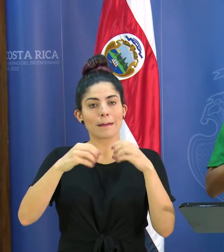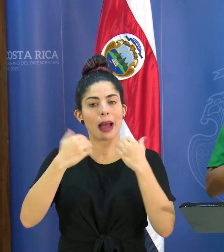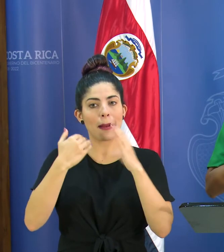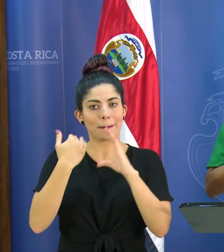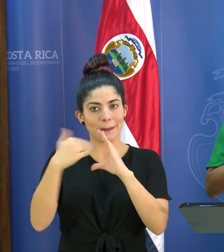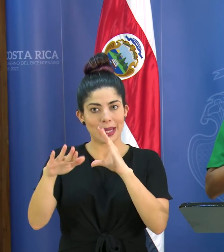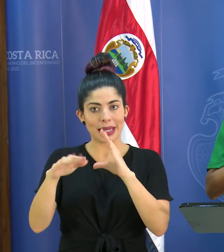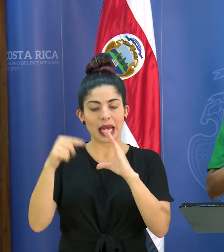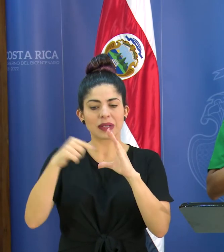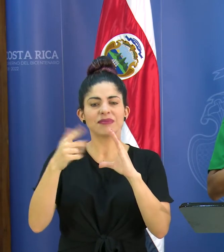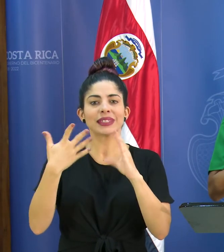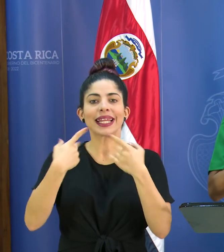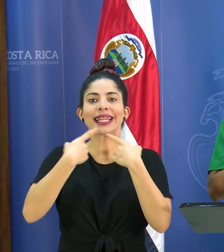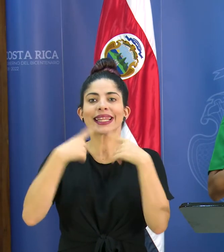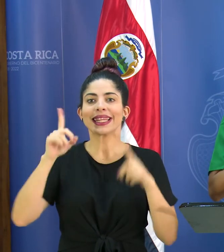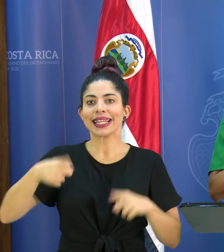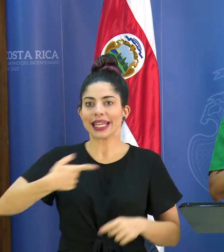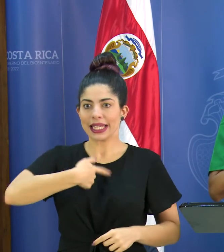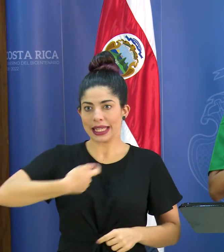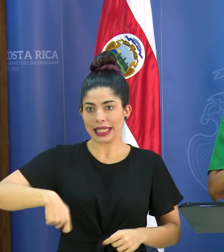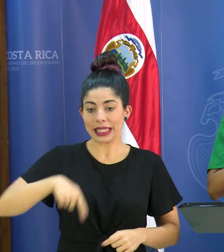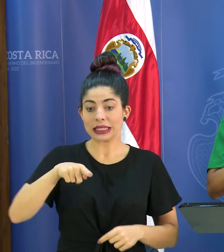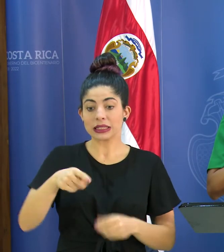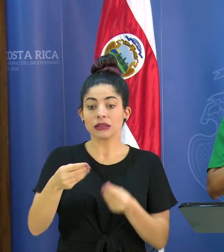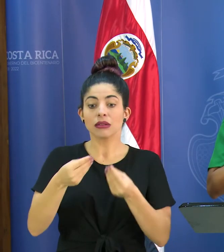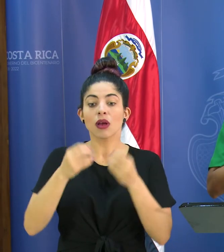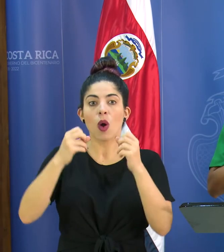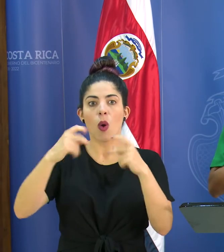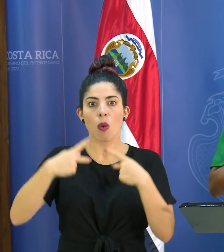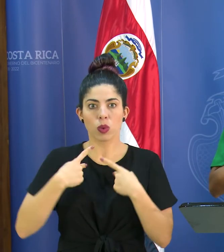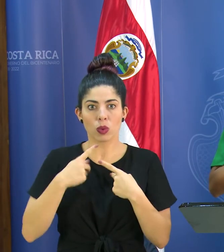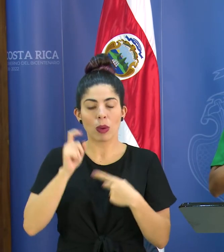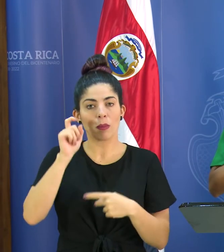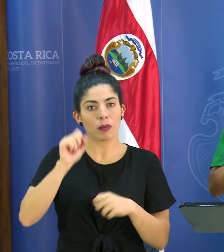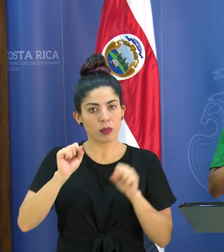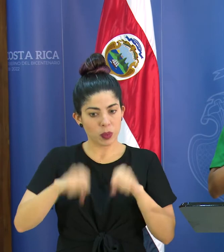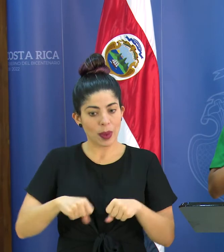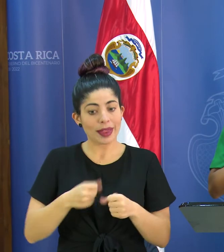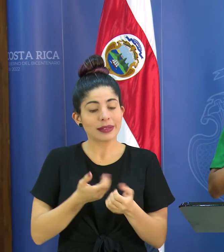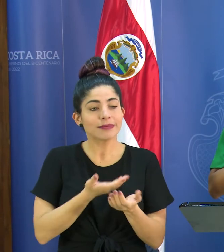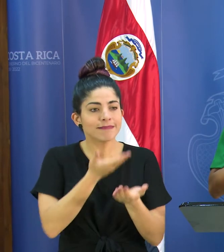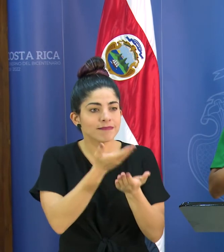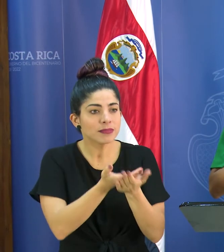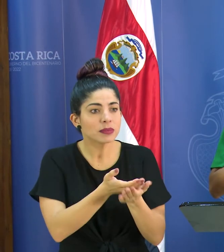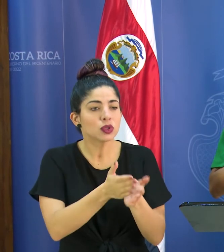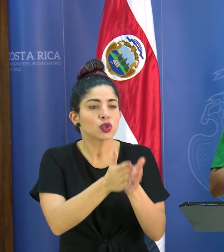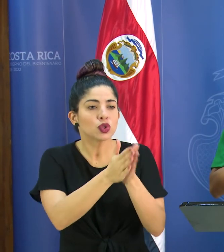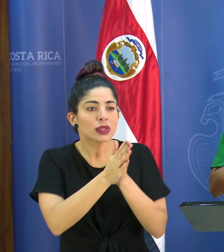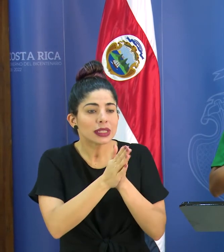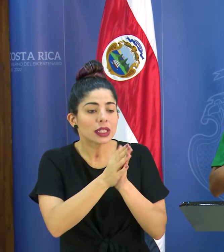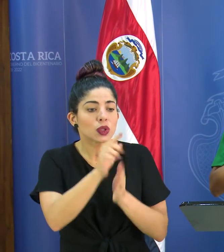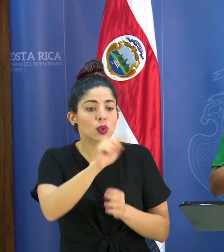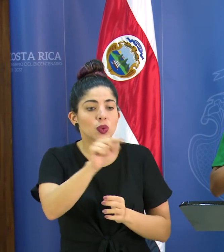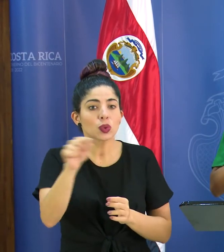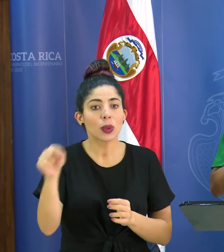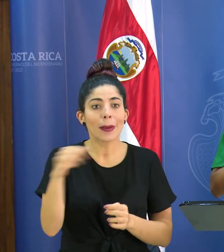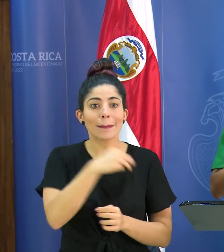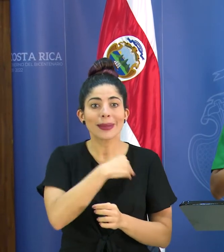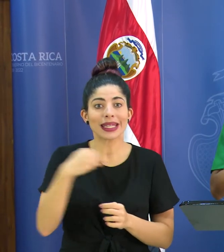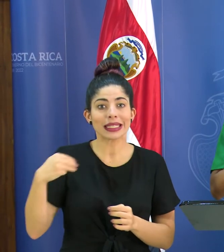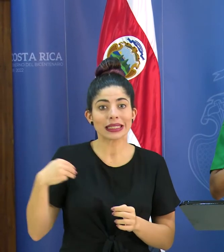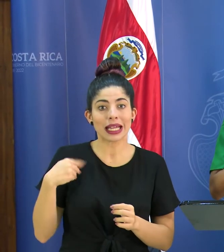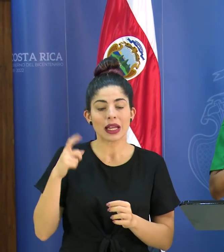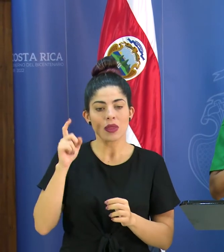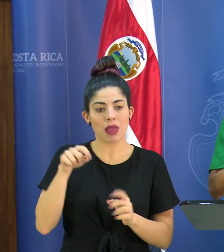una directriz que nos permite no solo plantearle la solicitud a las instancias ministeriales de